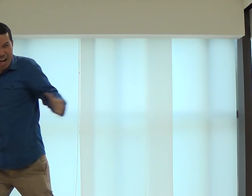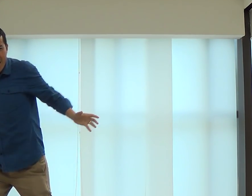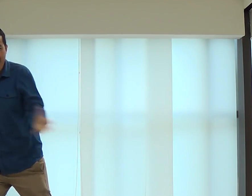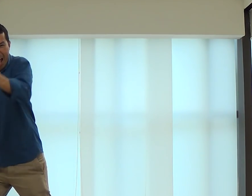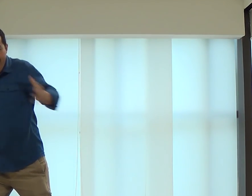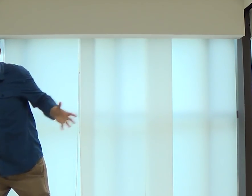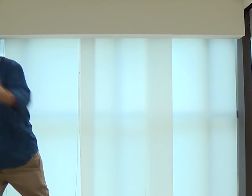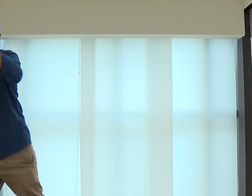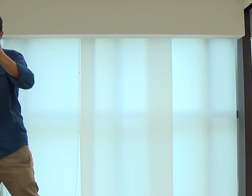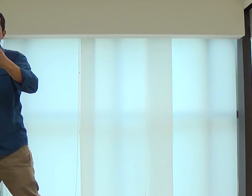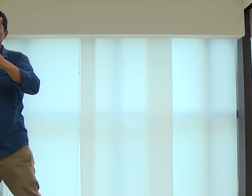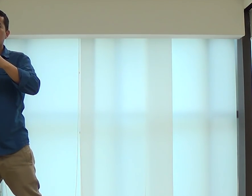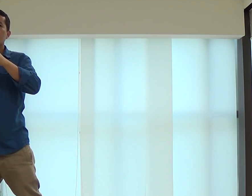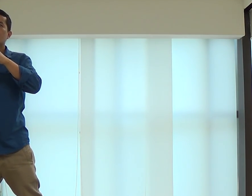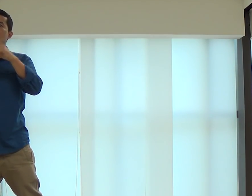Ensinando. Todas as coisas.